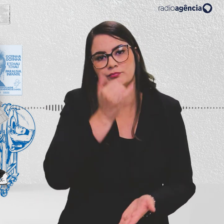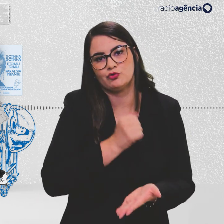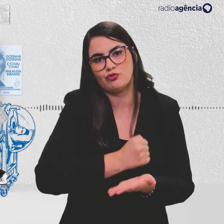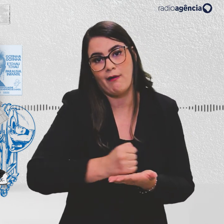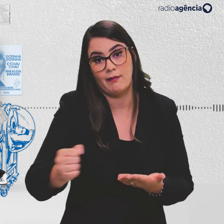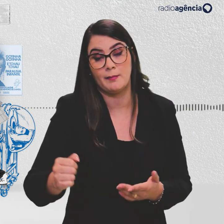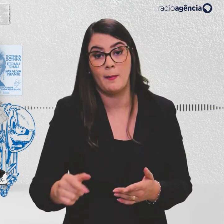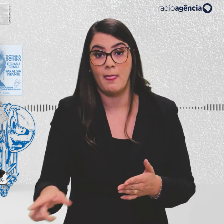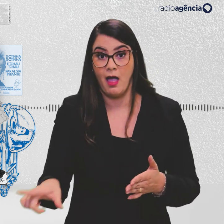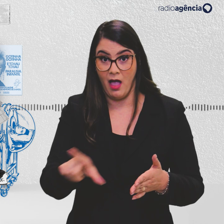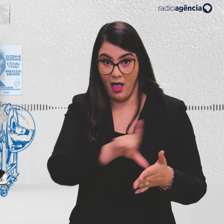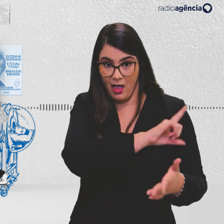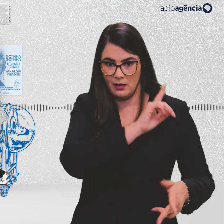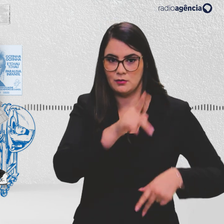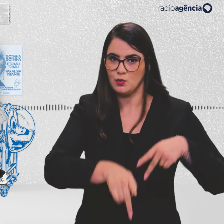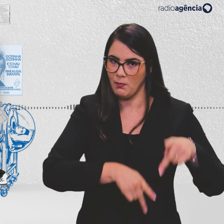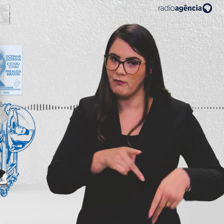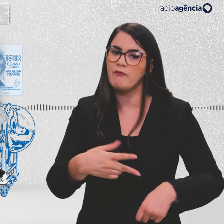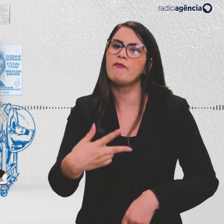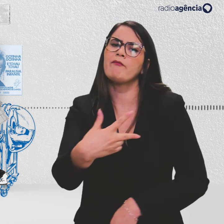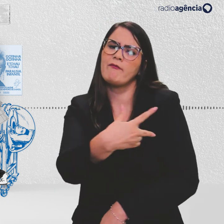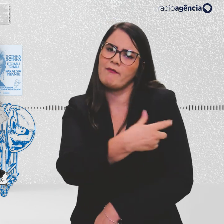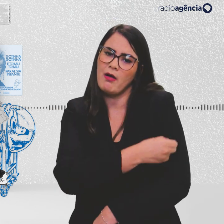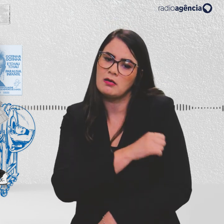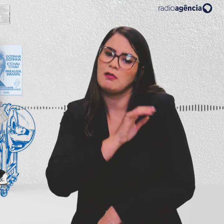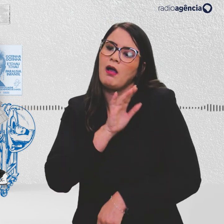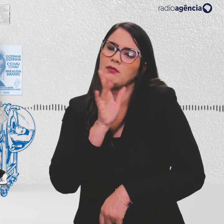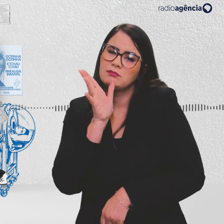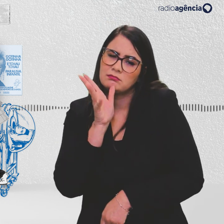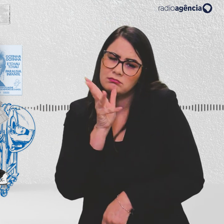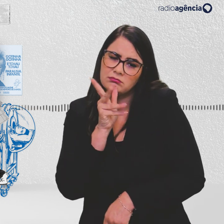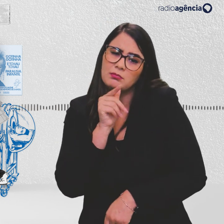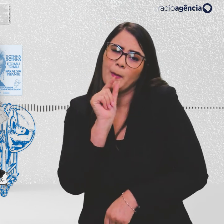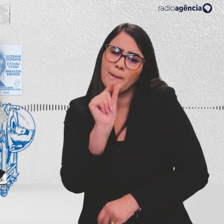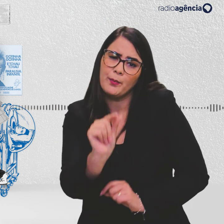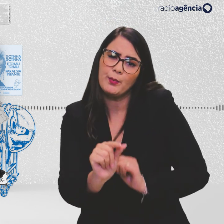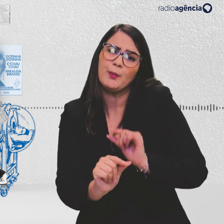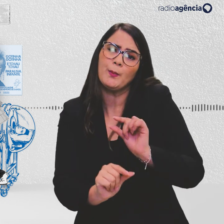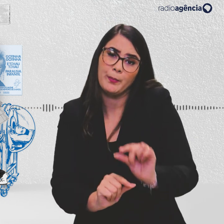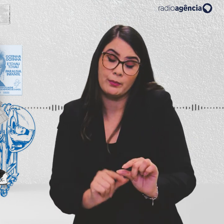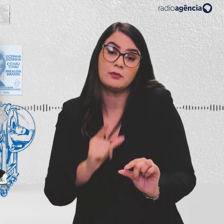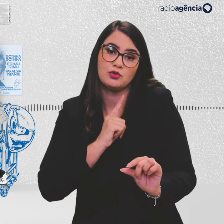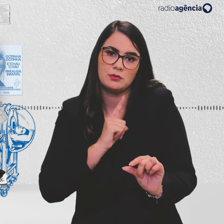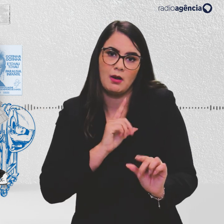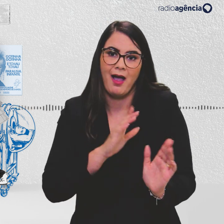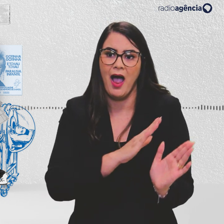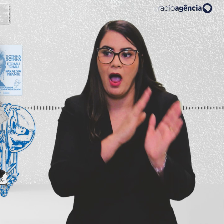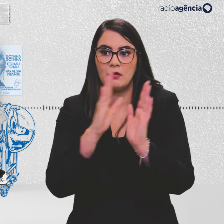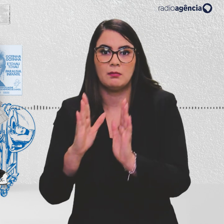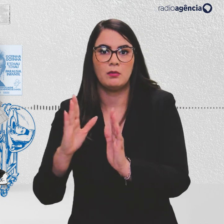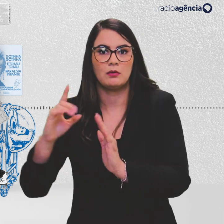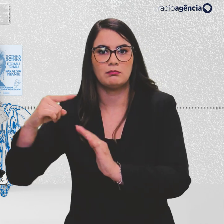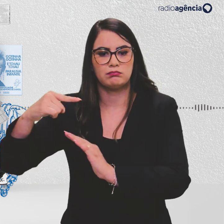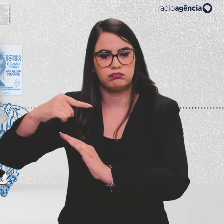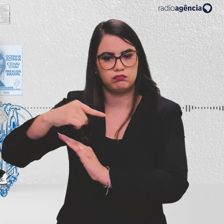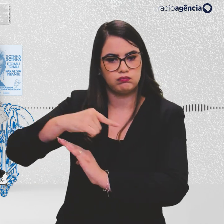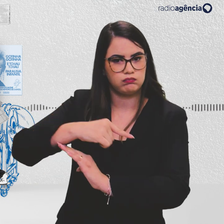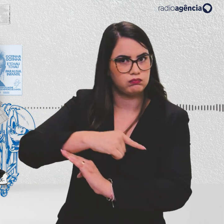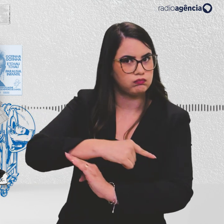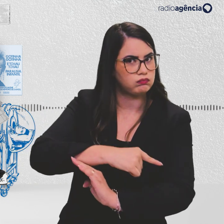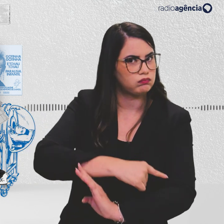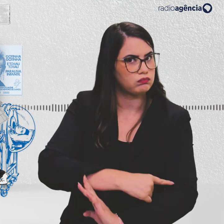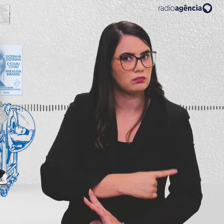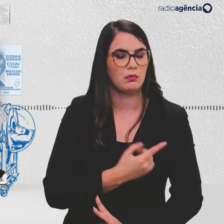Antes, a população estava se vacinando vagarosamente, mas estava. Depois, o índice caiu drasticamente.